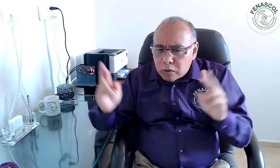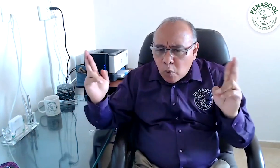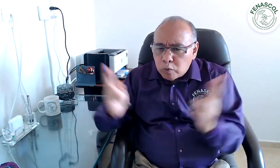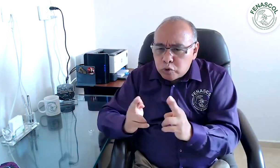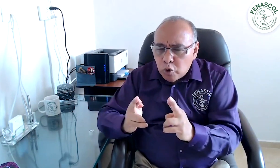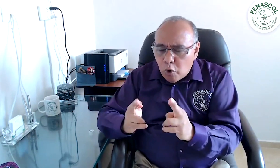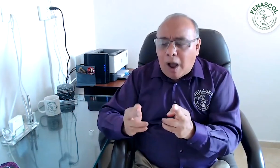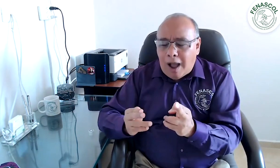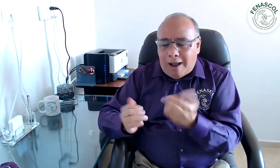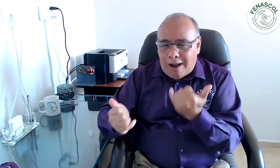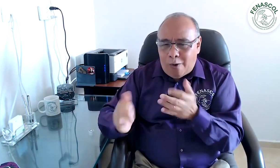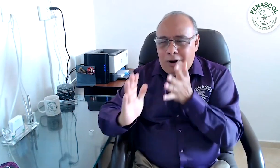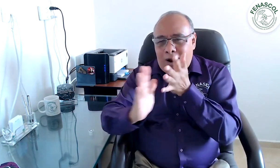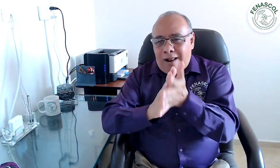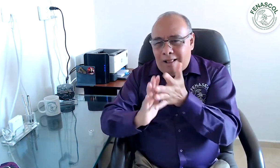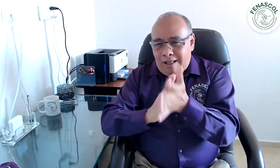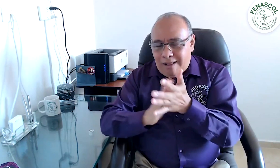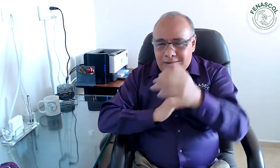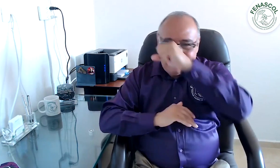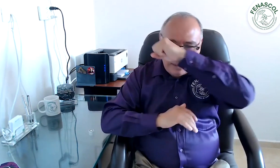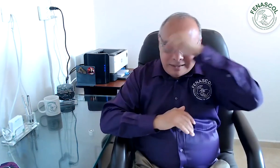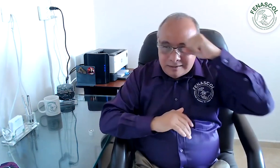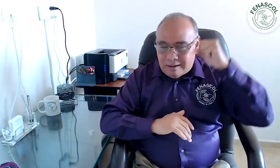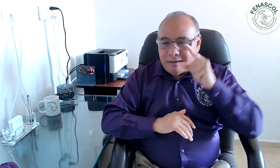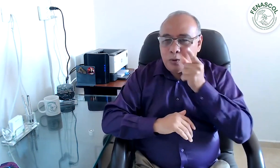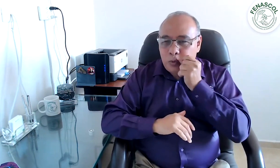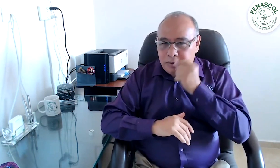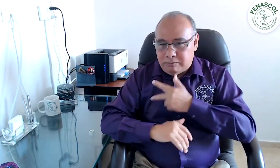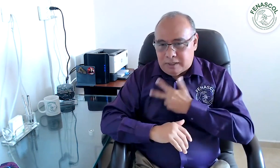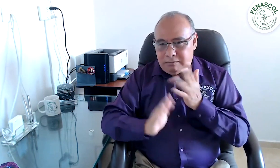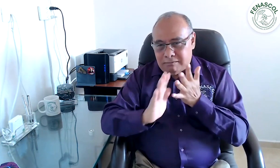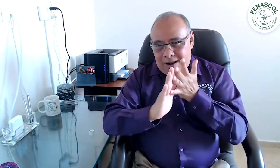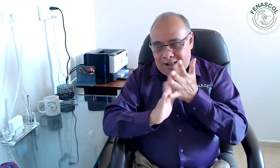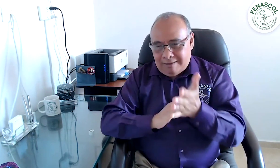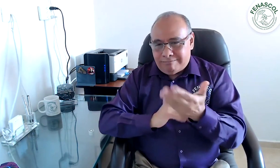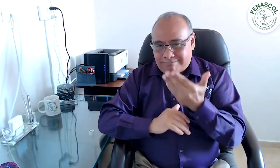¿A qué conclusiones hemos llegado? De esto hablaremos Sandra, Duvernay y yo.